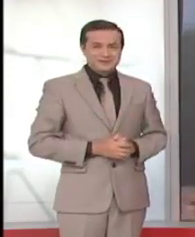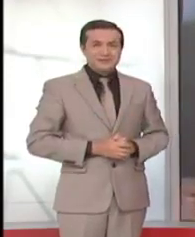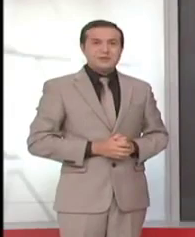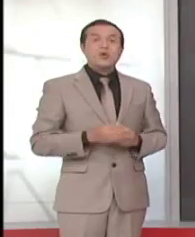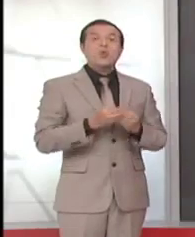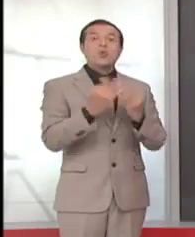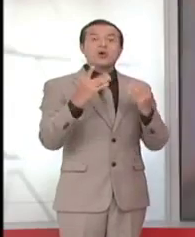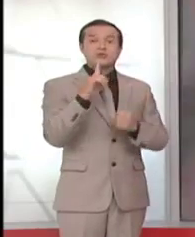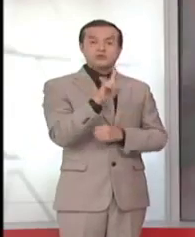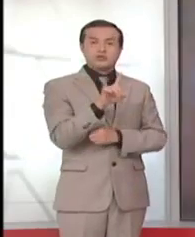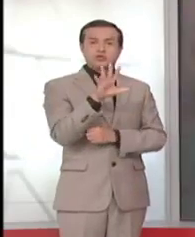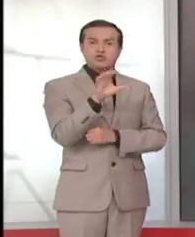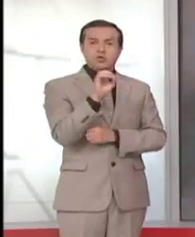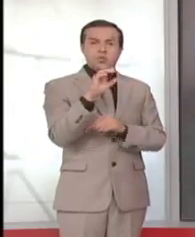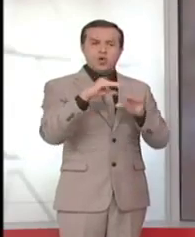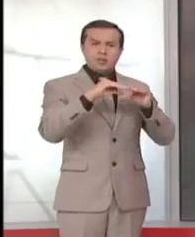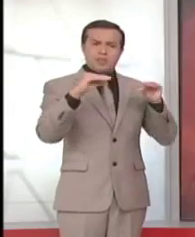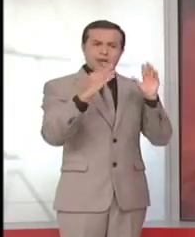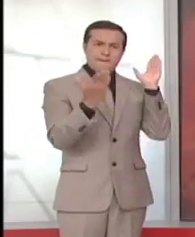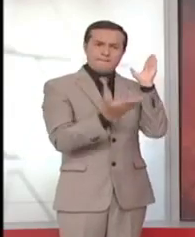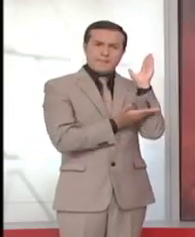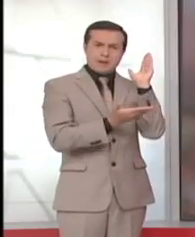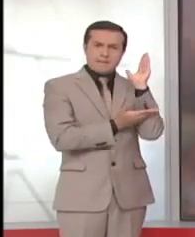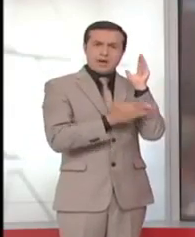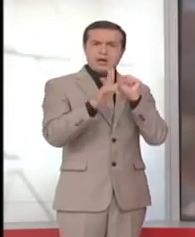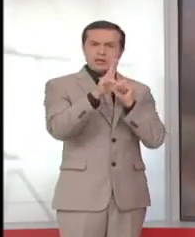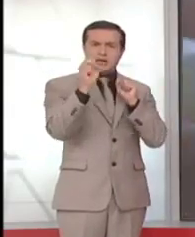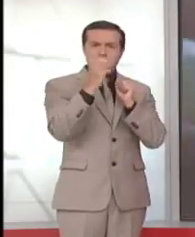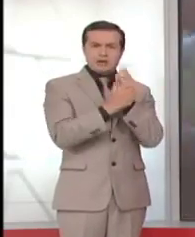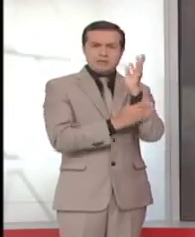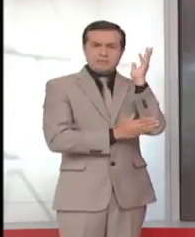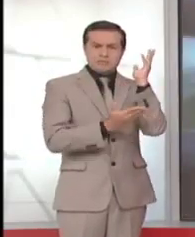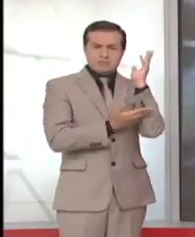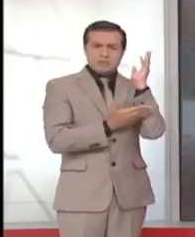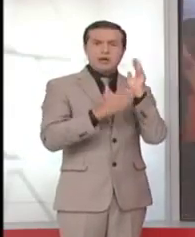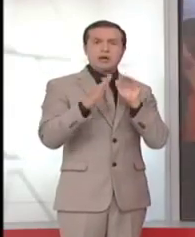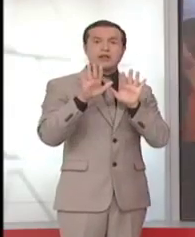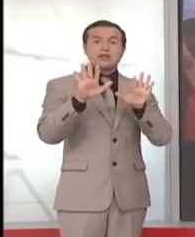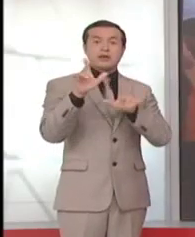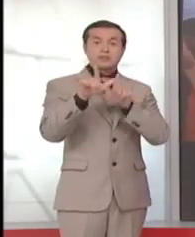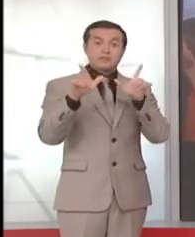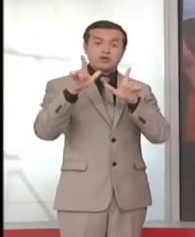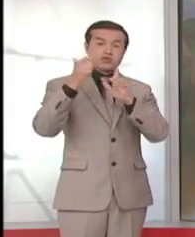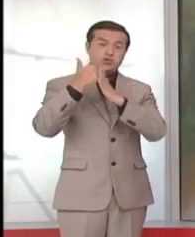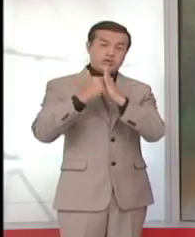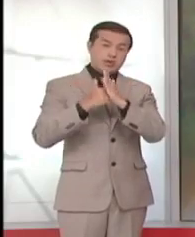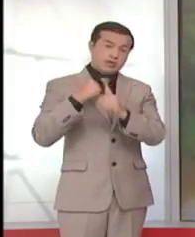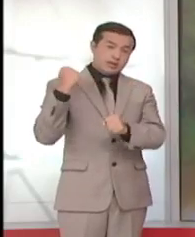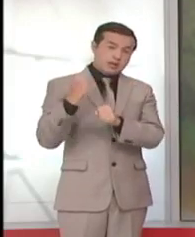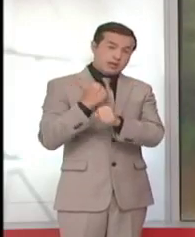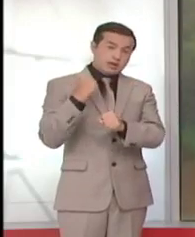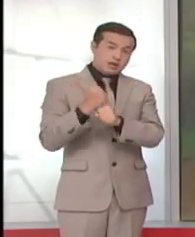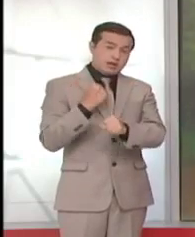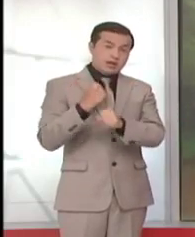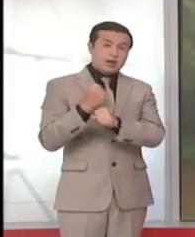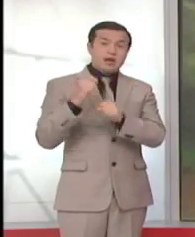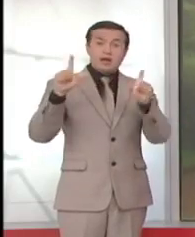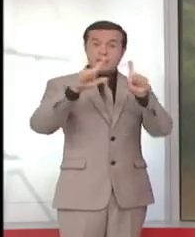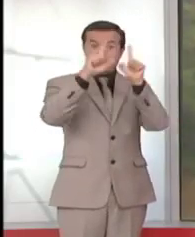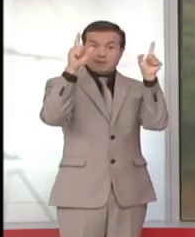150 tablones de 30 árboles de sauce. Trabajaron 10 artesanos del Cantón Pauta y la inversión llegó desde la empresa privada, 48